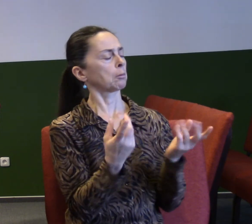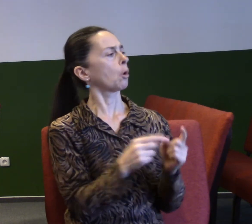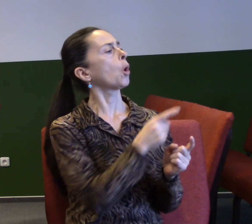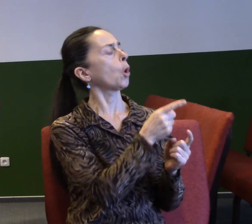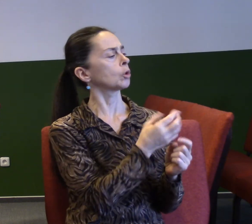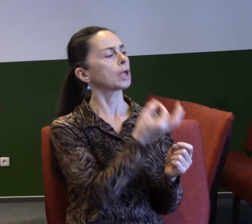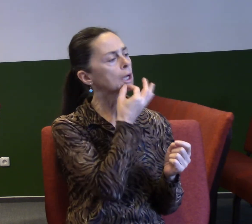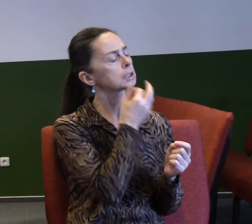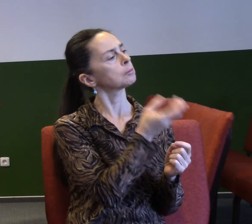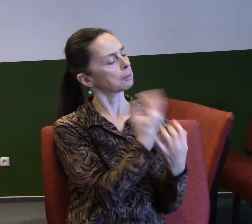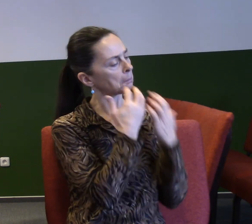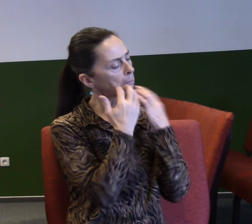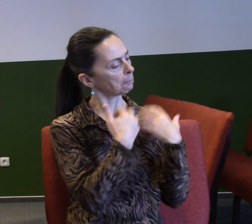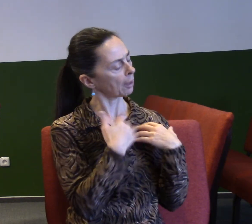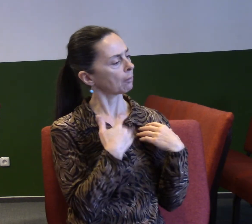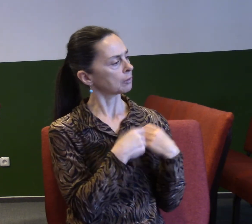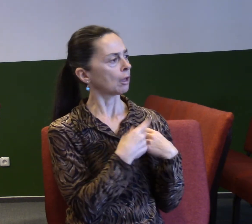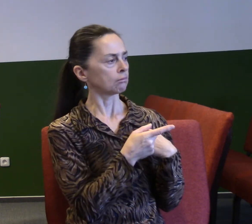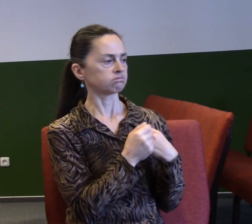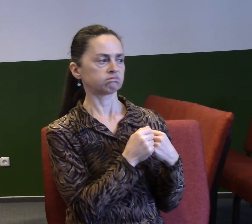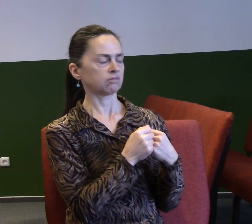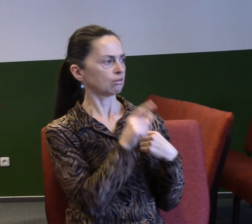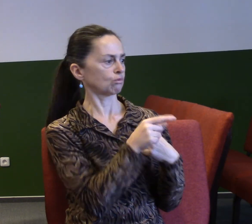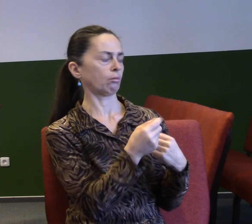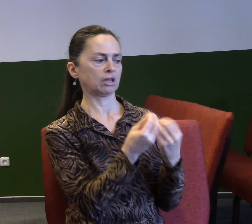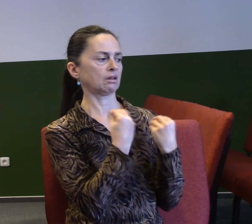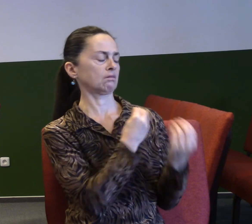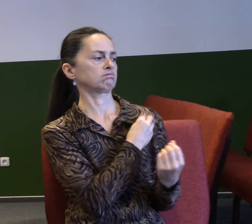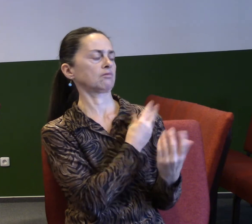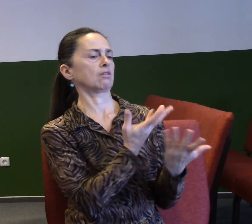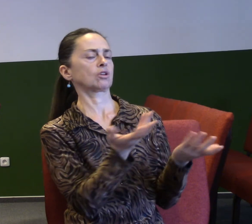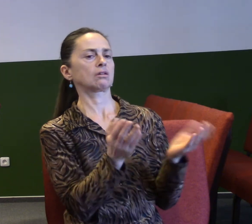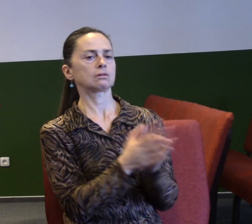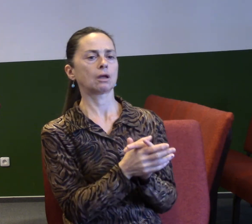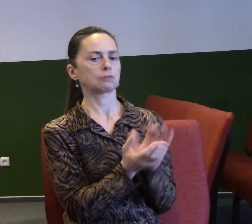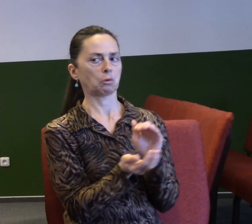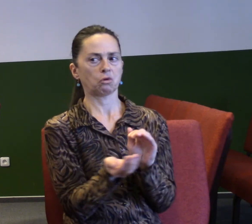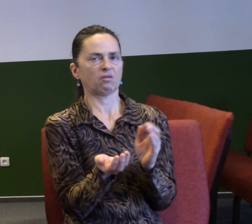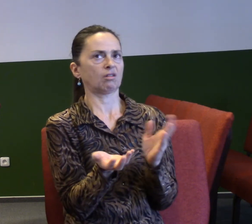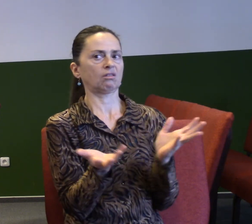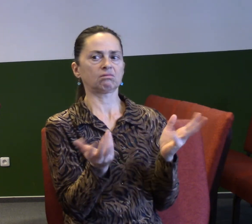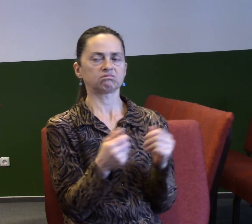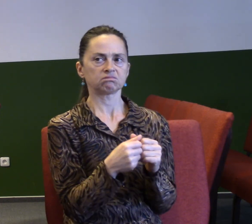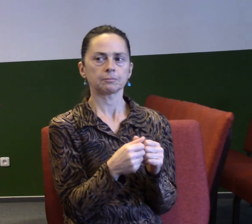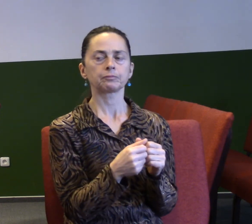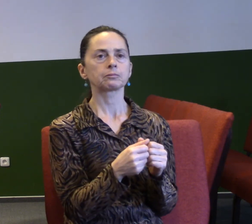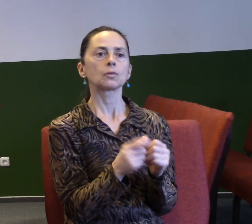Bohem vážně, tak by se takhle nikdy nechoval. A nebo třeba, to je trochu nebezpečnější, já mám zavlučenou